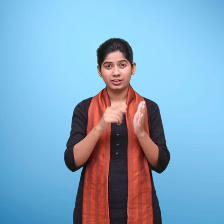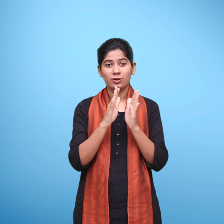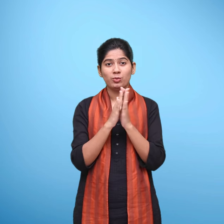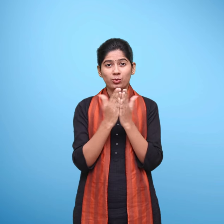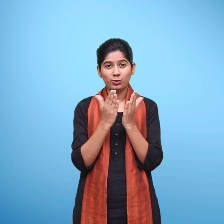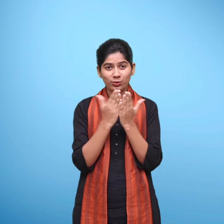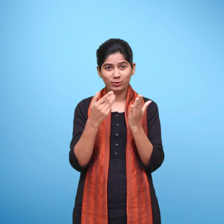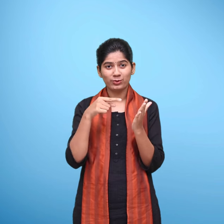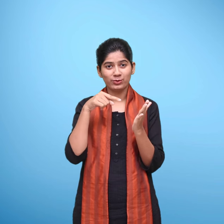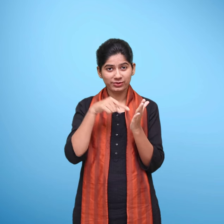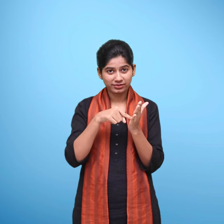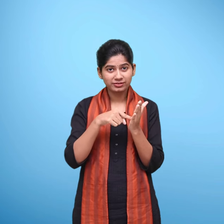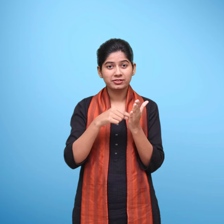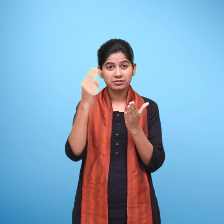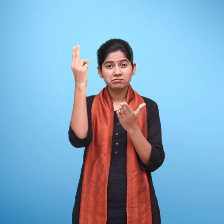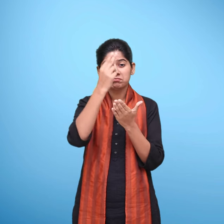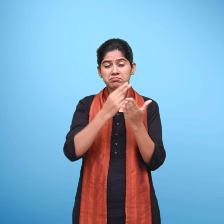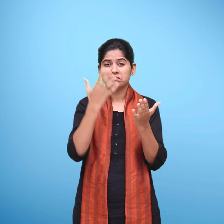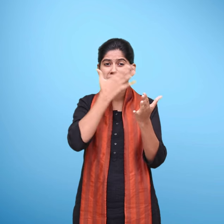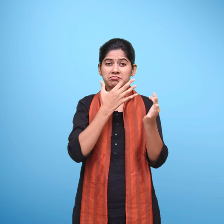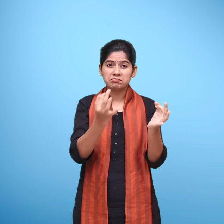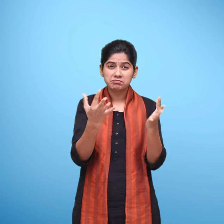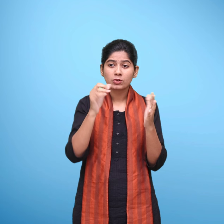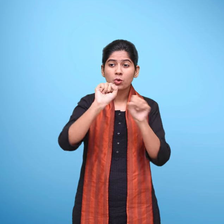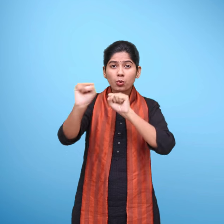परिशद रचनात्मक एवं जीवंत चित्रांकन के लिए